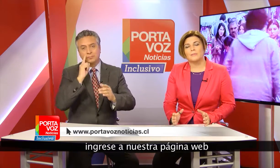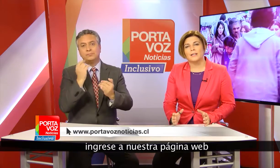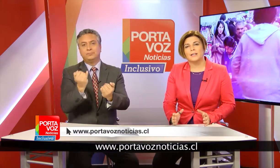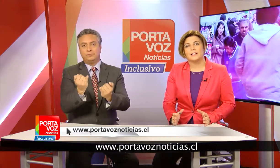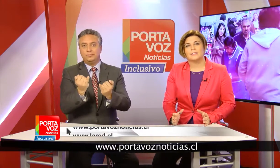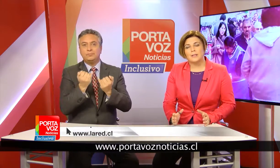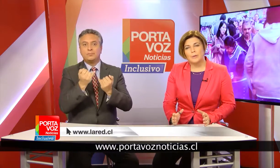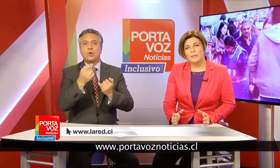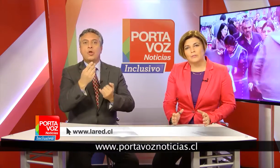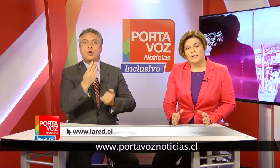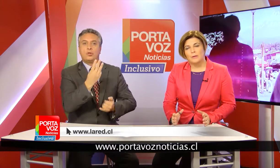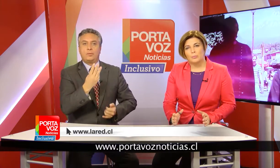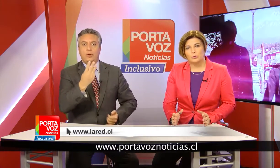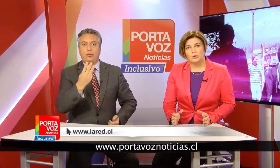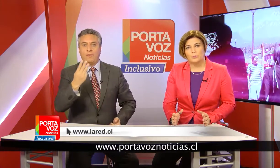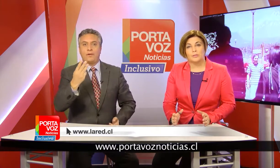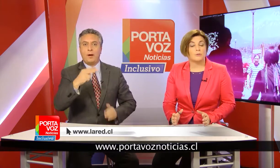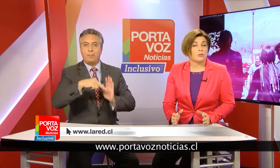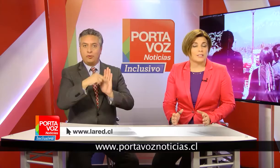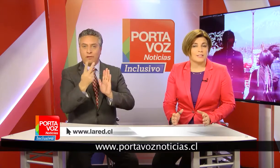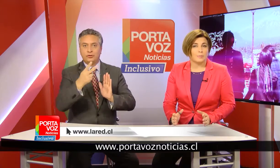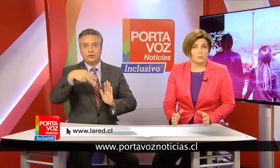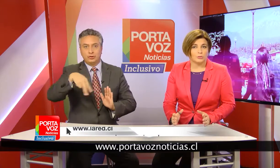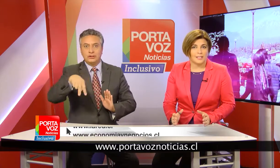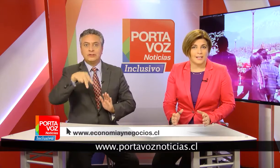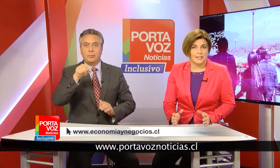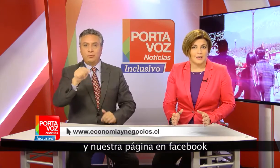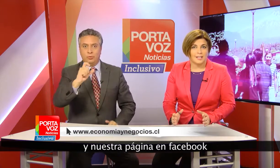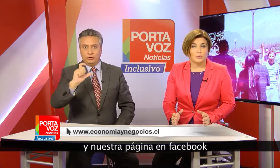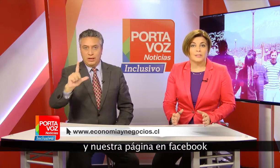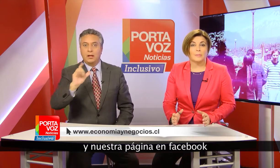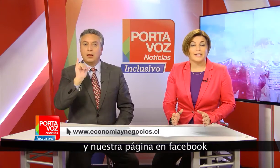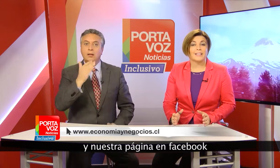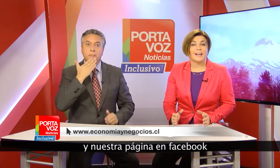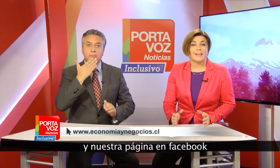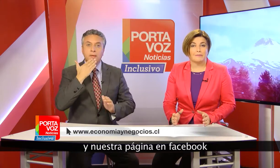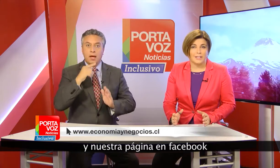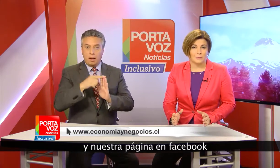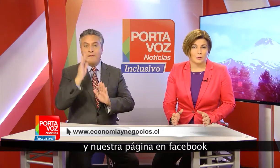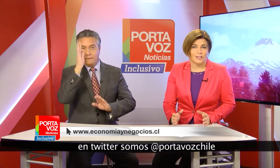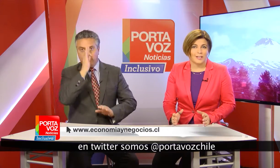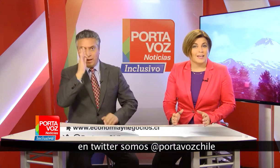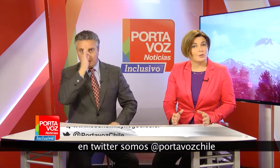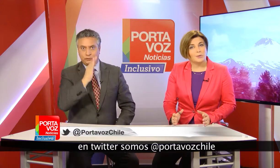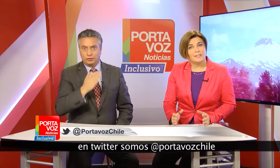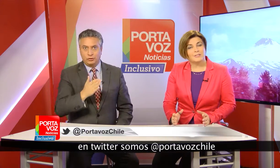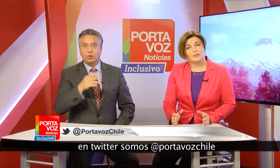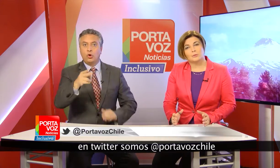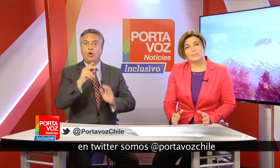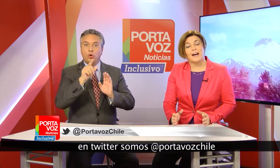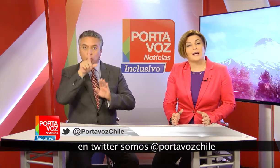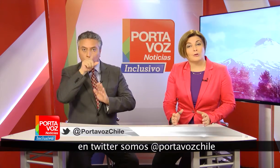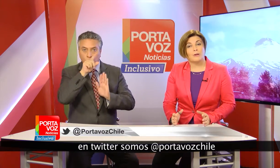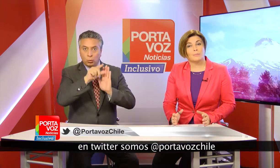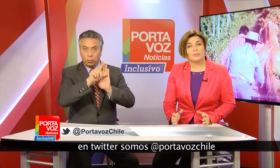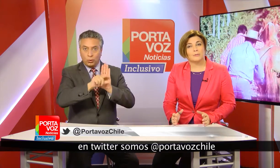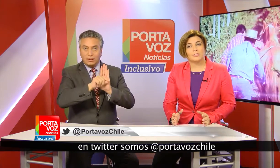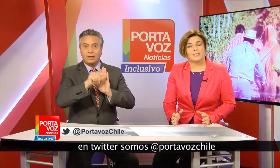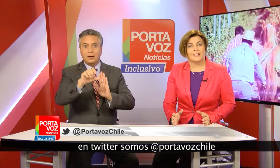www.portavoznoticias.cl Y nuestra página en Facebook. En Twitter somos arroba portavoz chile.